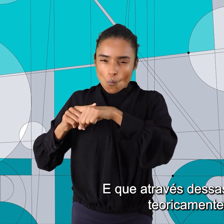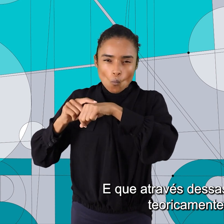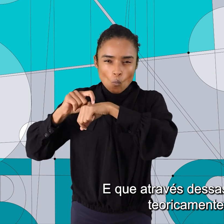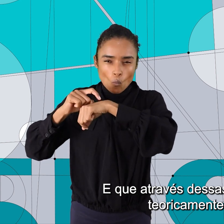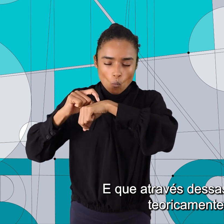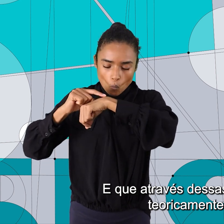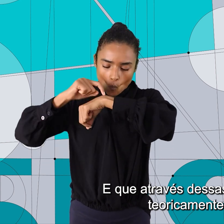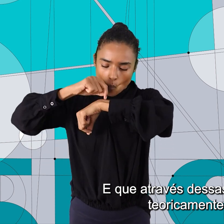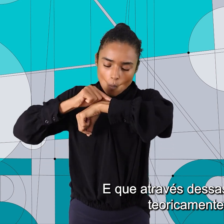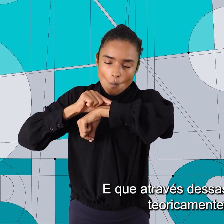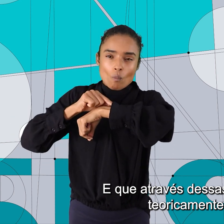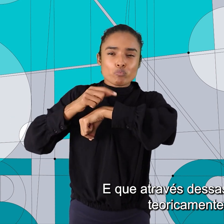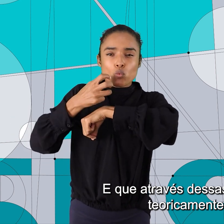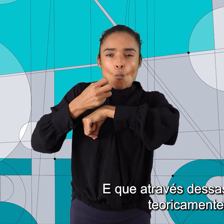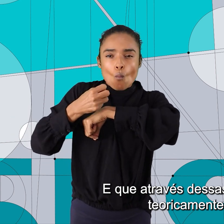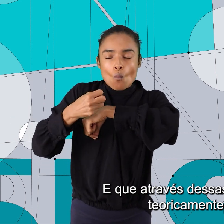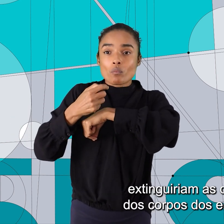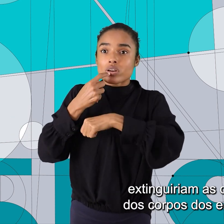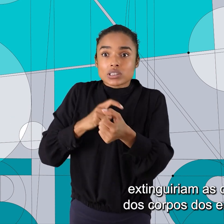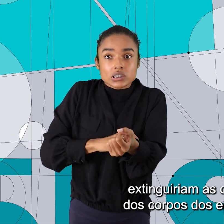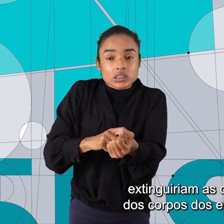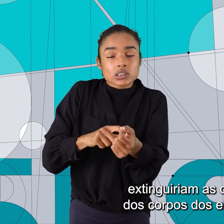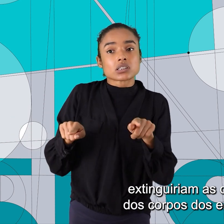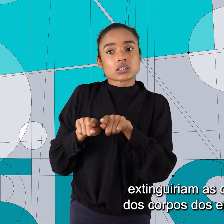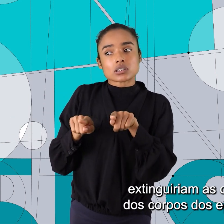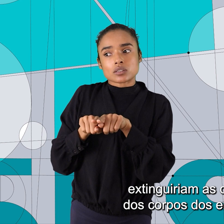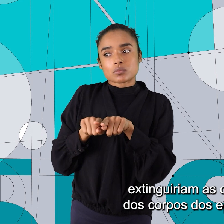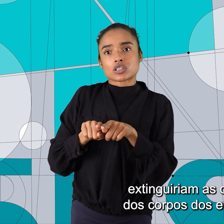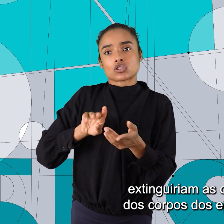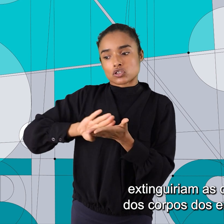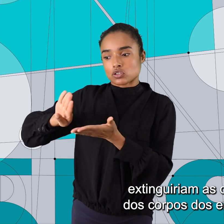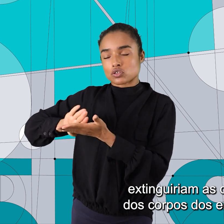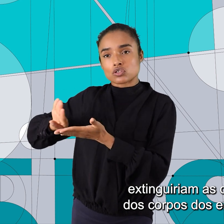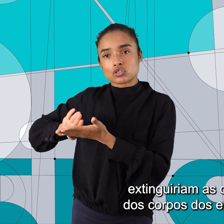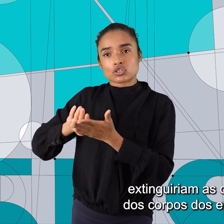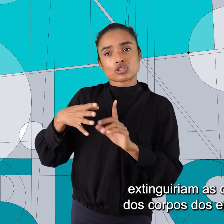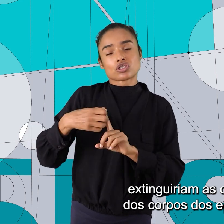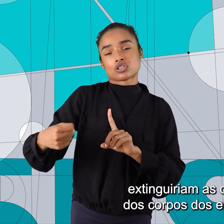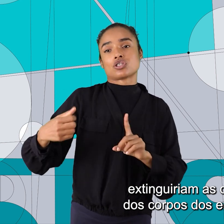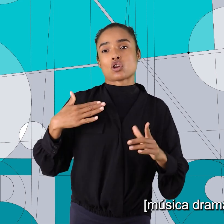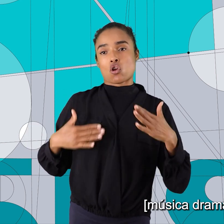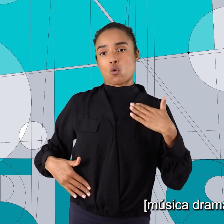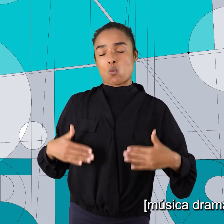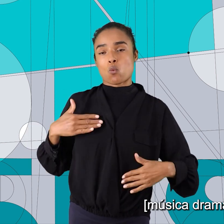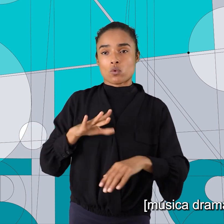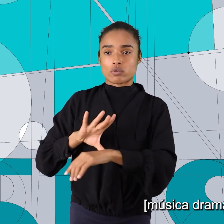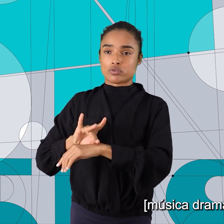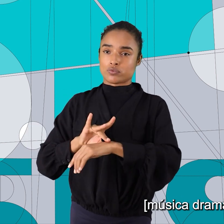dessas atividades, teoricamente, extinguiriam as doenças dos corpos dos enfermos.